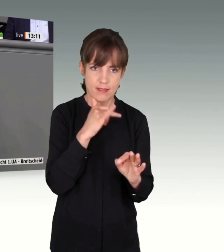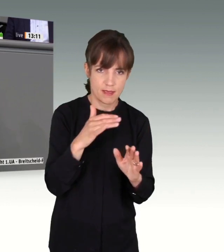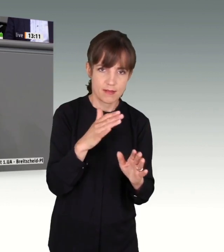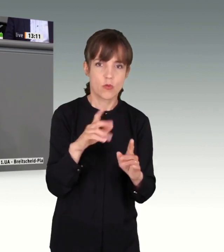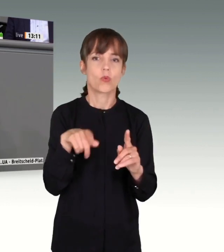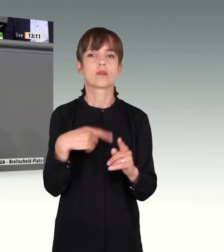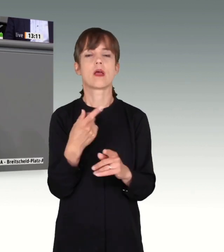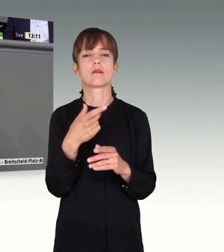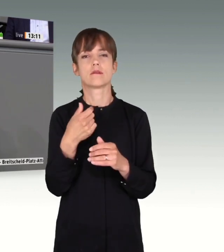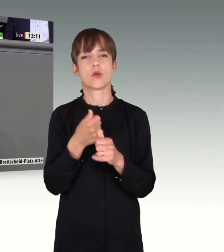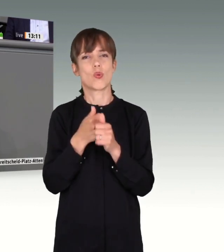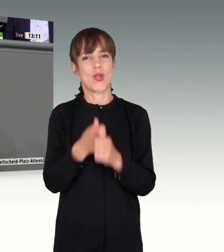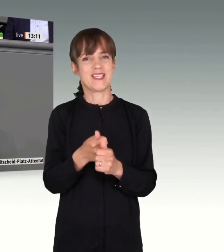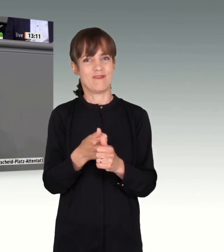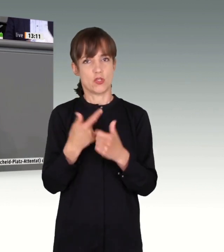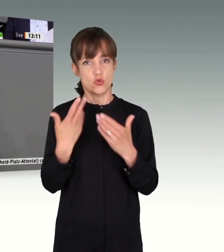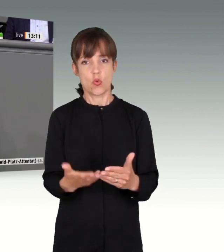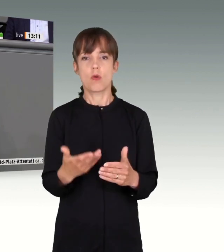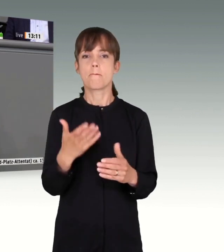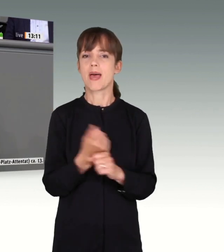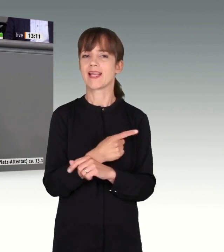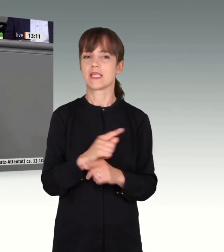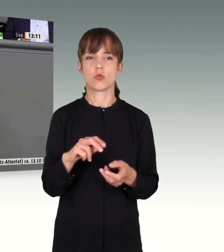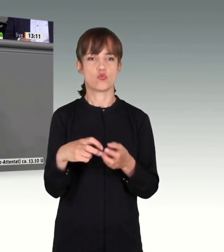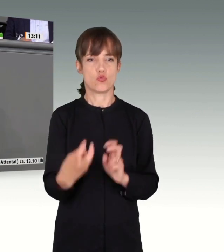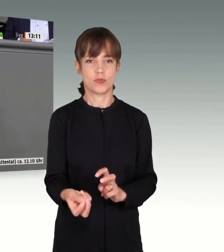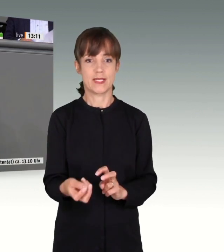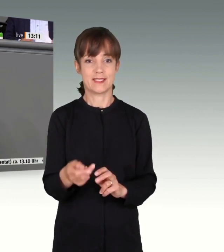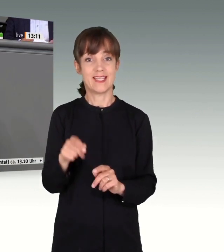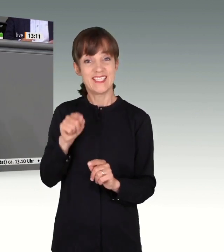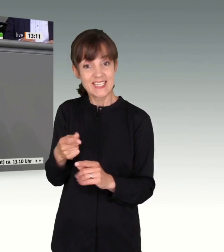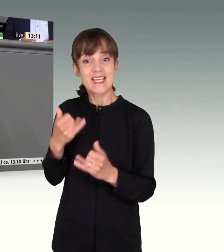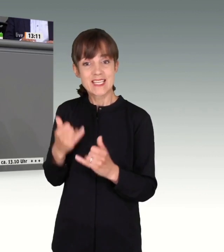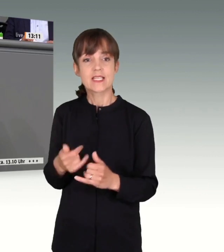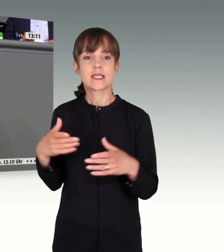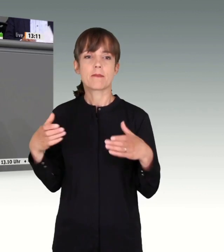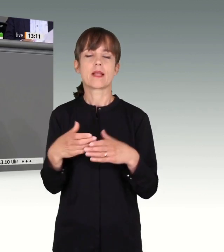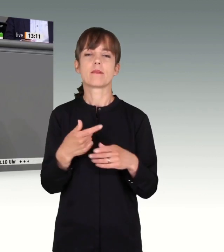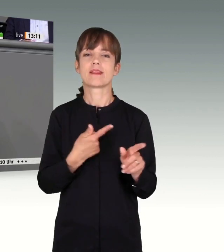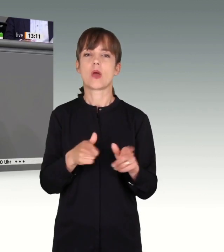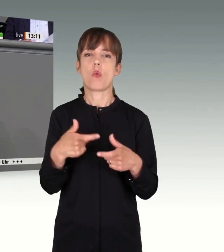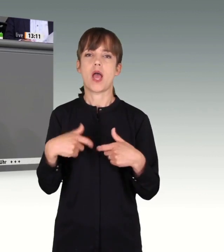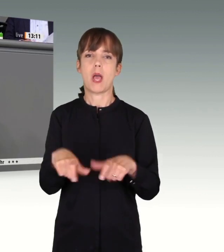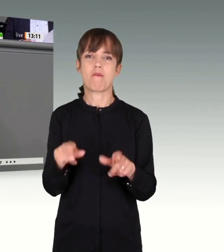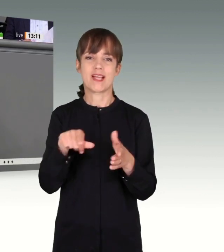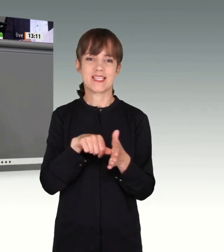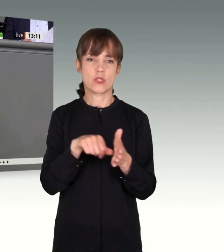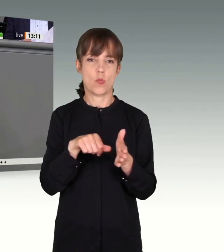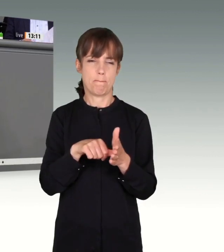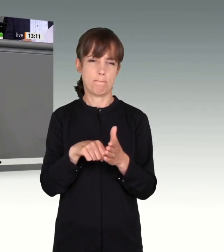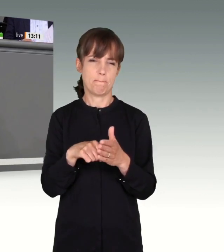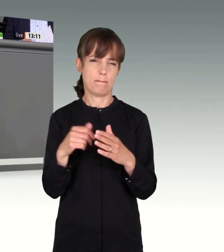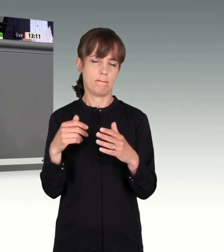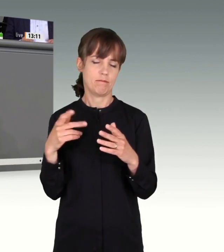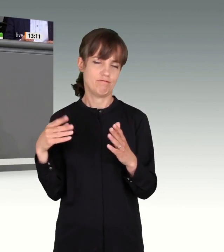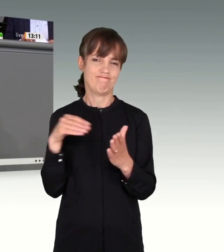Konsequenzen nicht gezogen wurden. Diese wurden jetzt beispielsweise im gemeinsamen Terrorabwehrzentrum getroffen, in